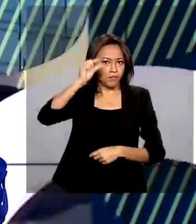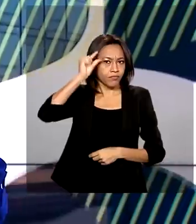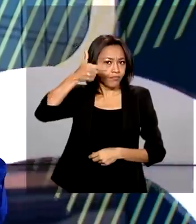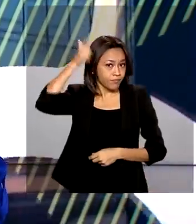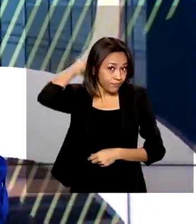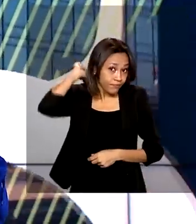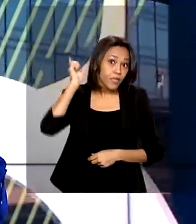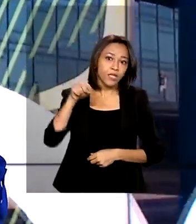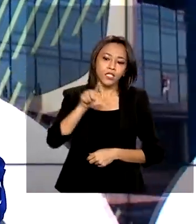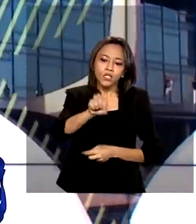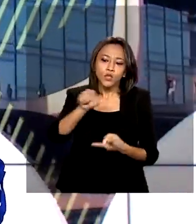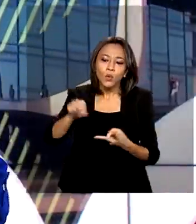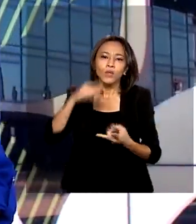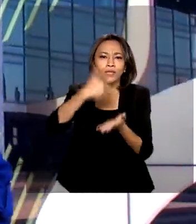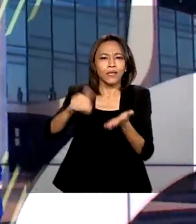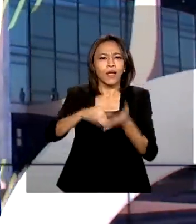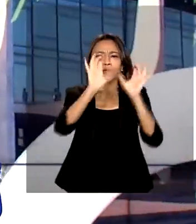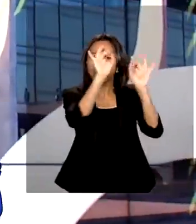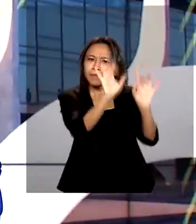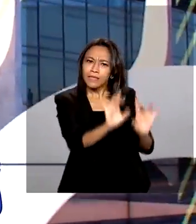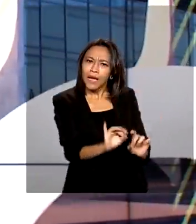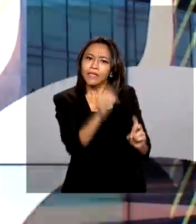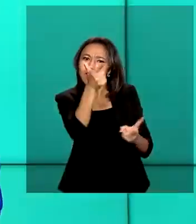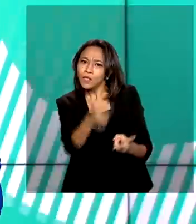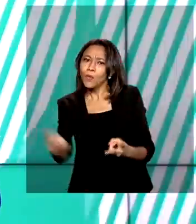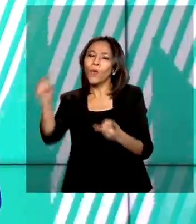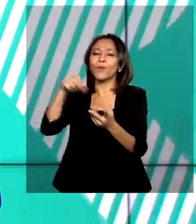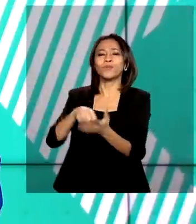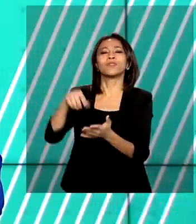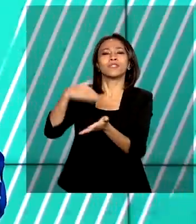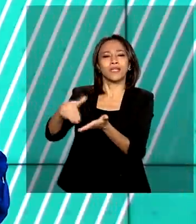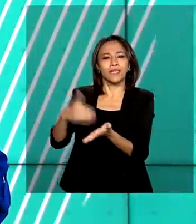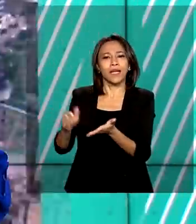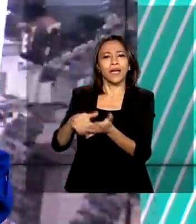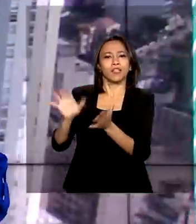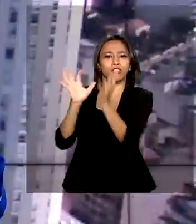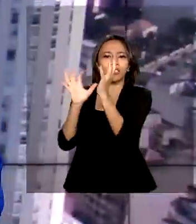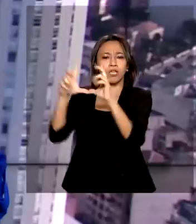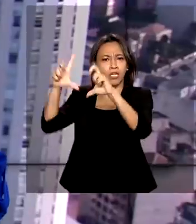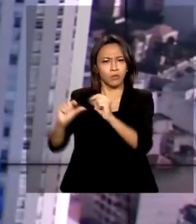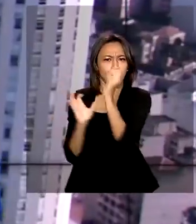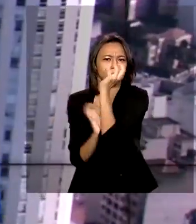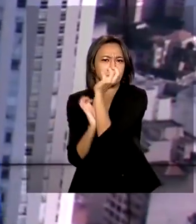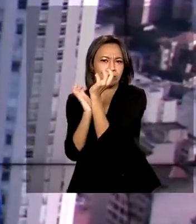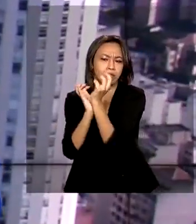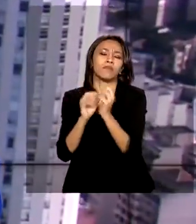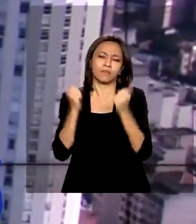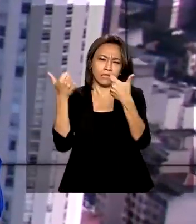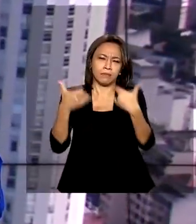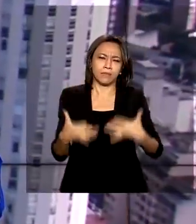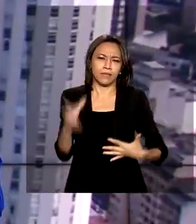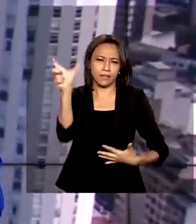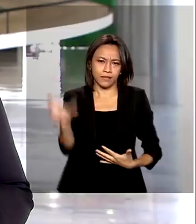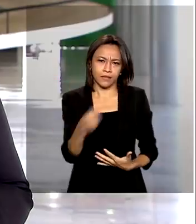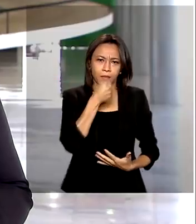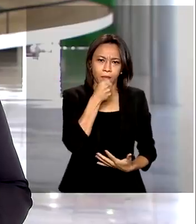secretários especiais de desestatização e desburocratização. A repórter Márcia Fernandes conta pra gente.